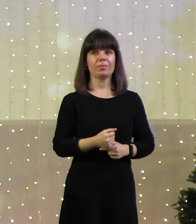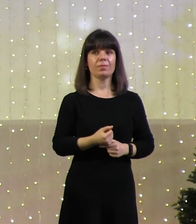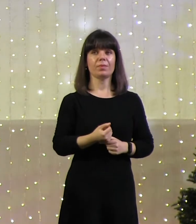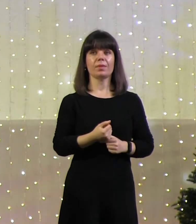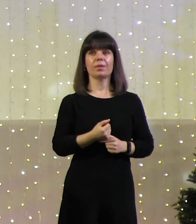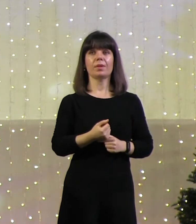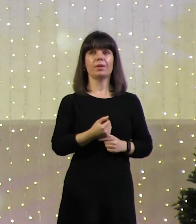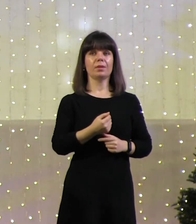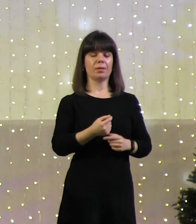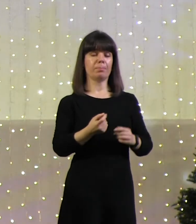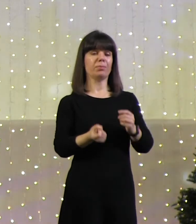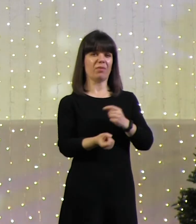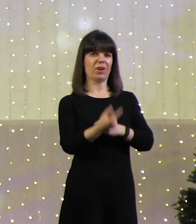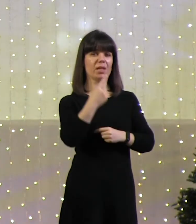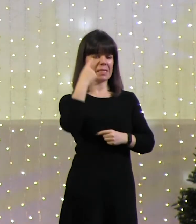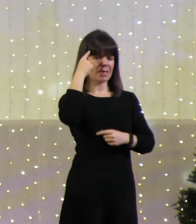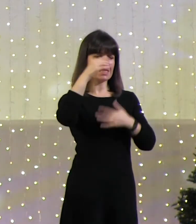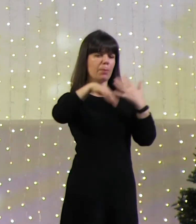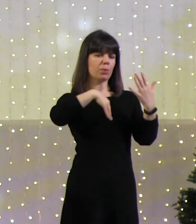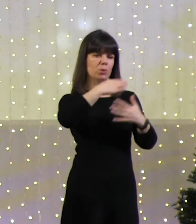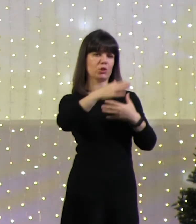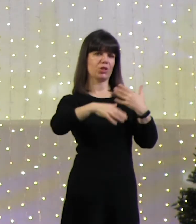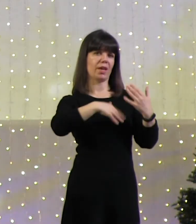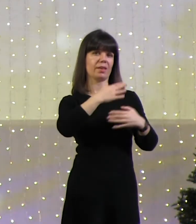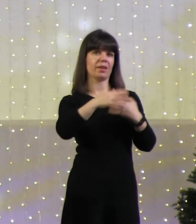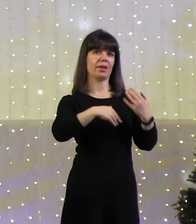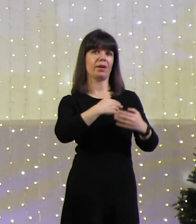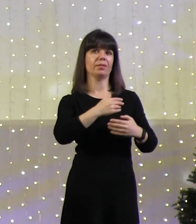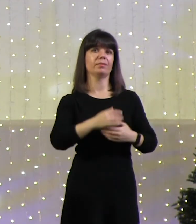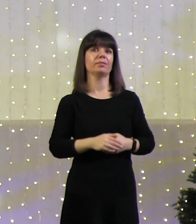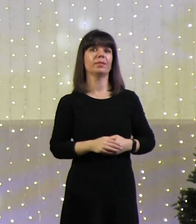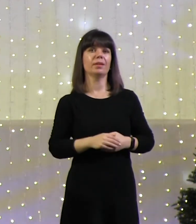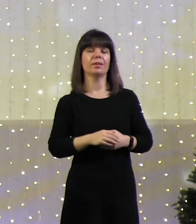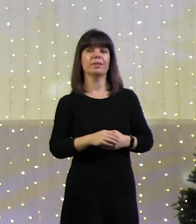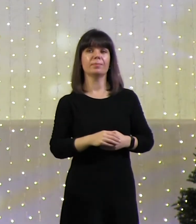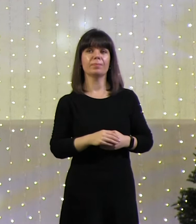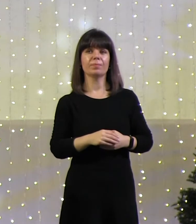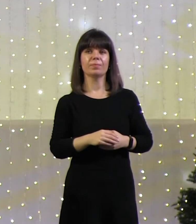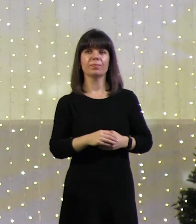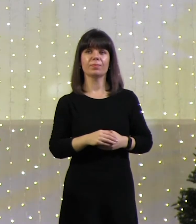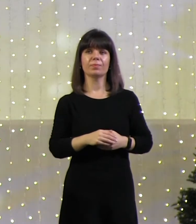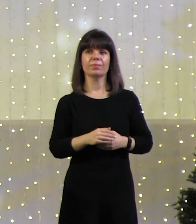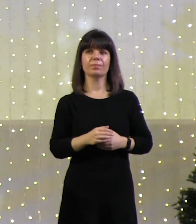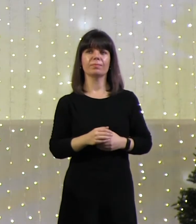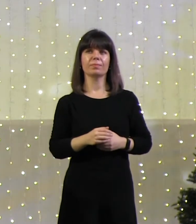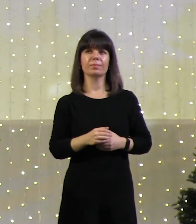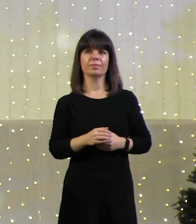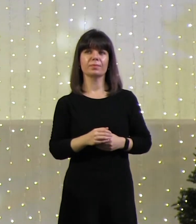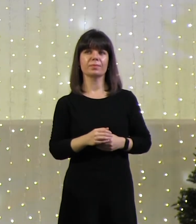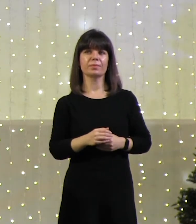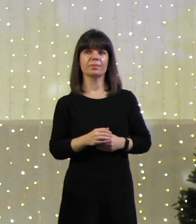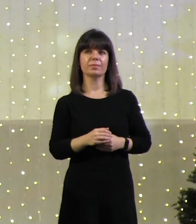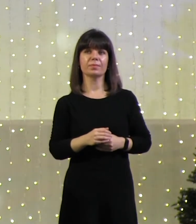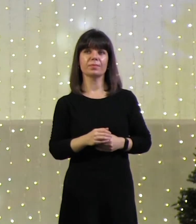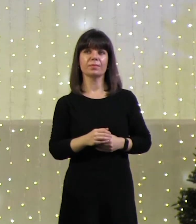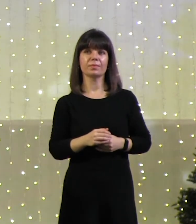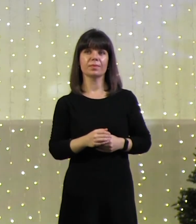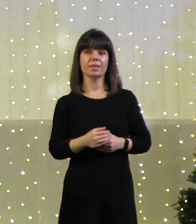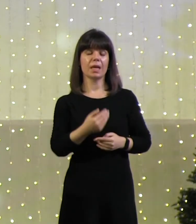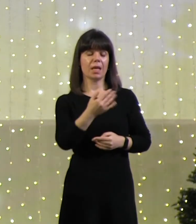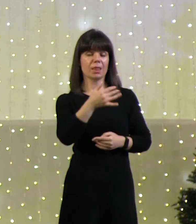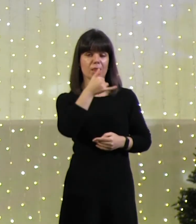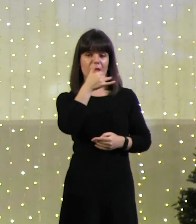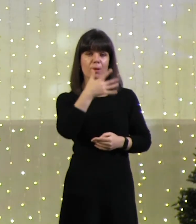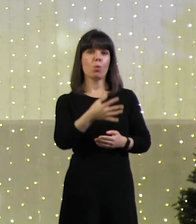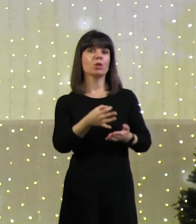вводишь людей в заблуждение, ты себя дискредитируешь, портишь свою репутацию как надежного человека, ты не